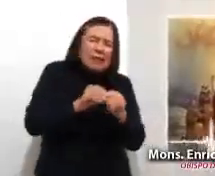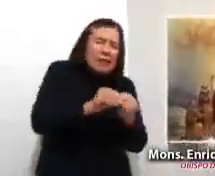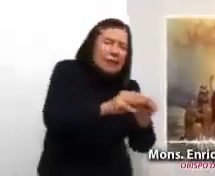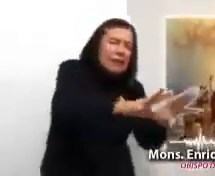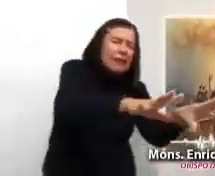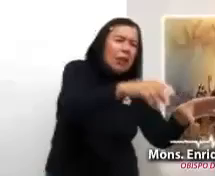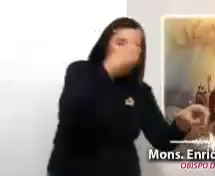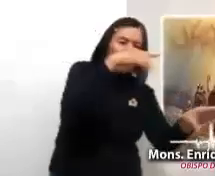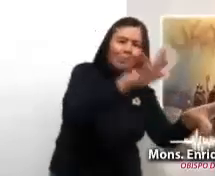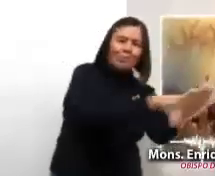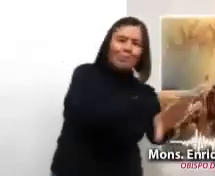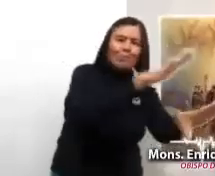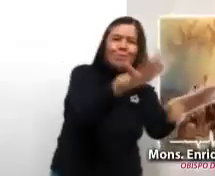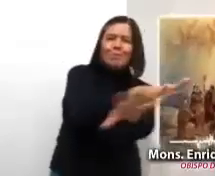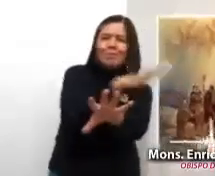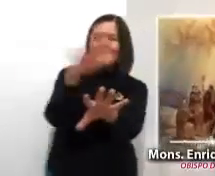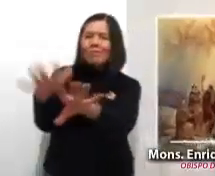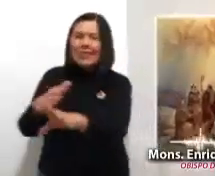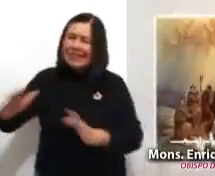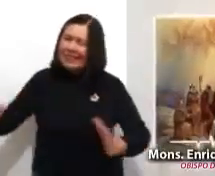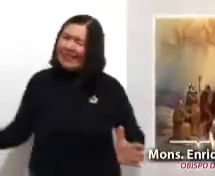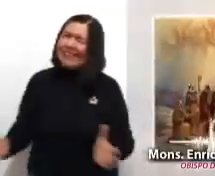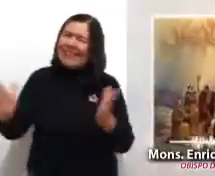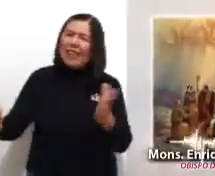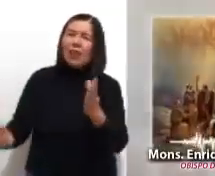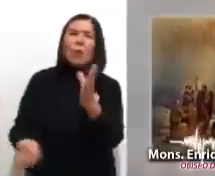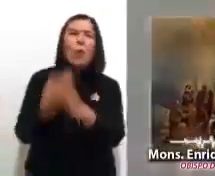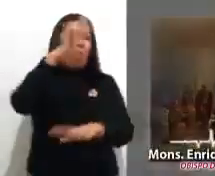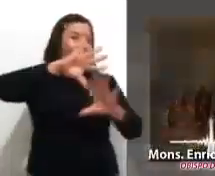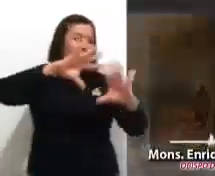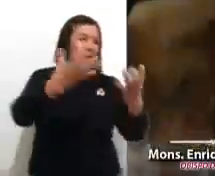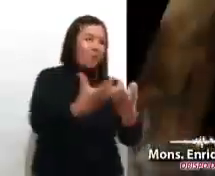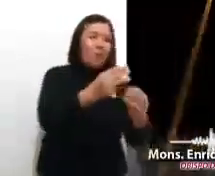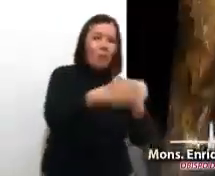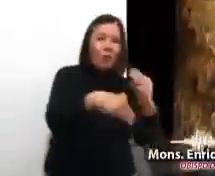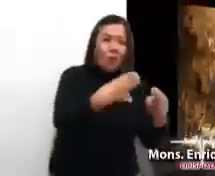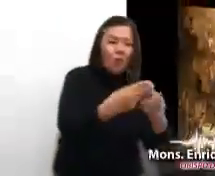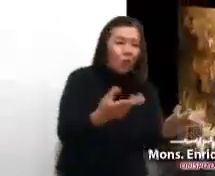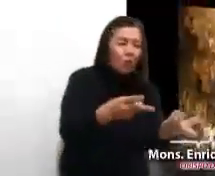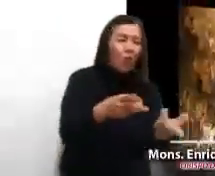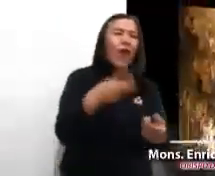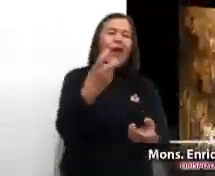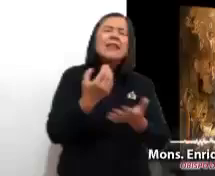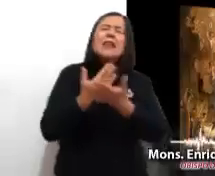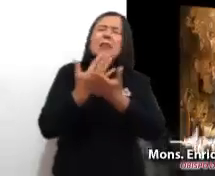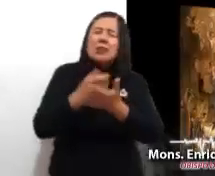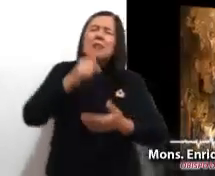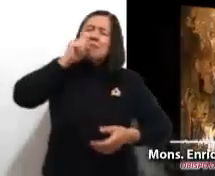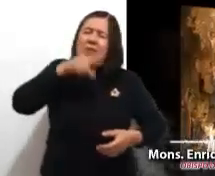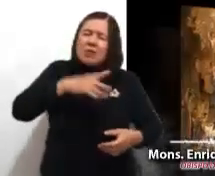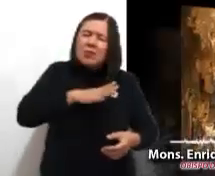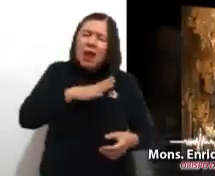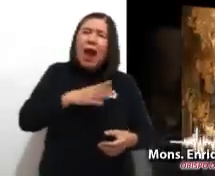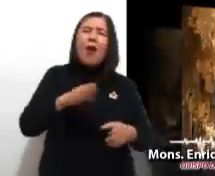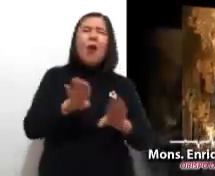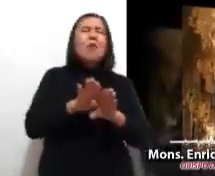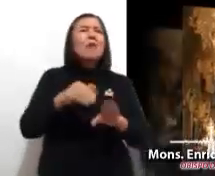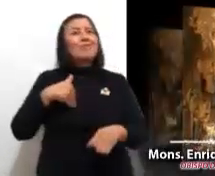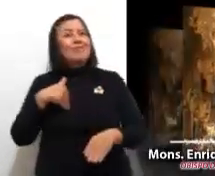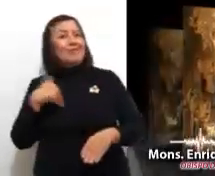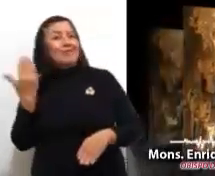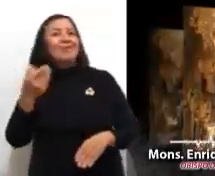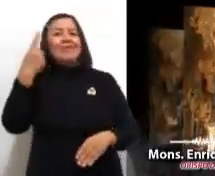pequeños y los transforma. Los impulsa a construir una nueva sociedad. La esperanza viva es la fuerza